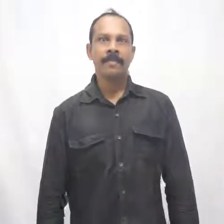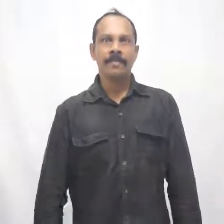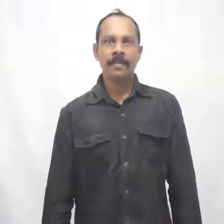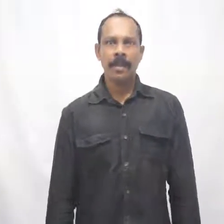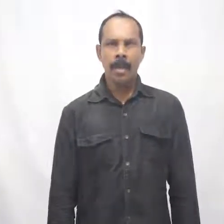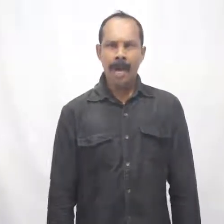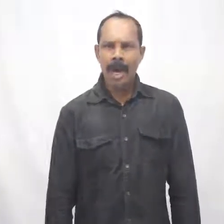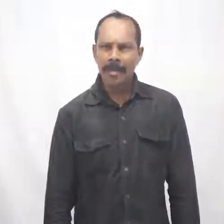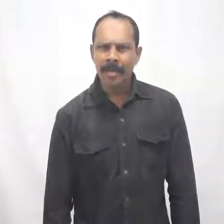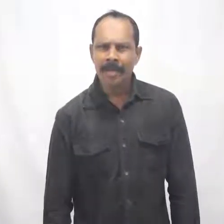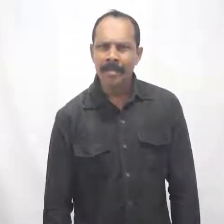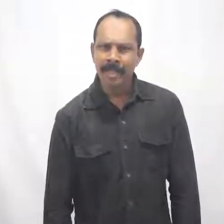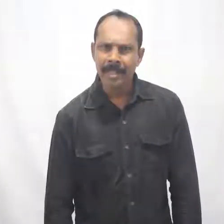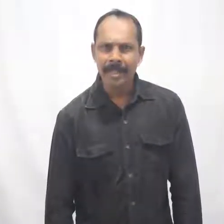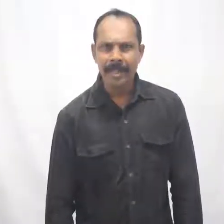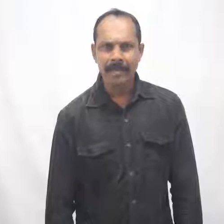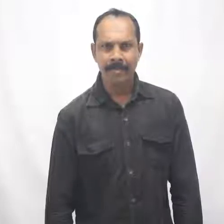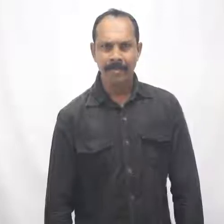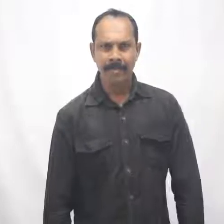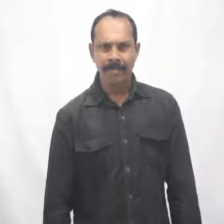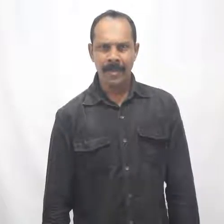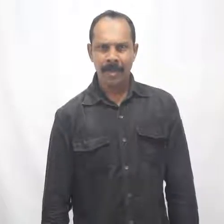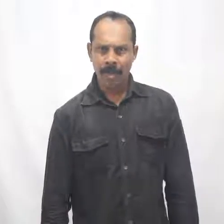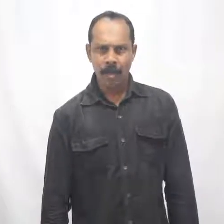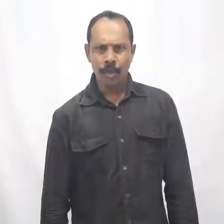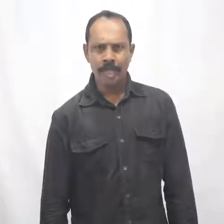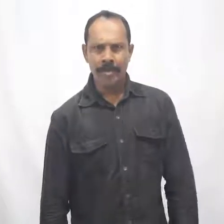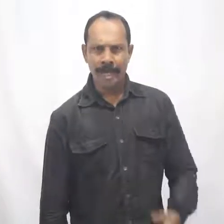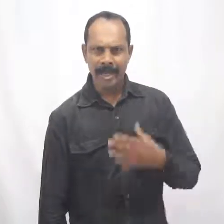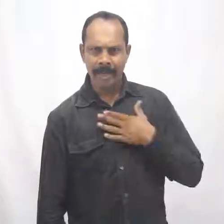आपके पास सिर्फ तीन दिन है, चोला दिन मेरा ही है